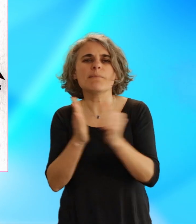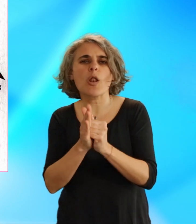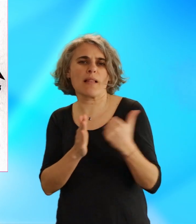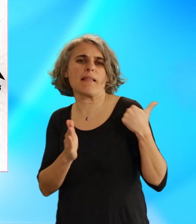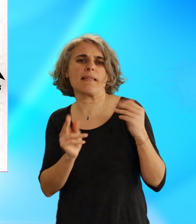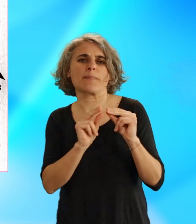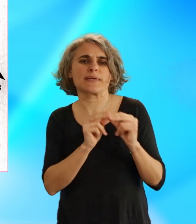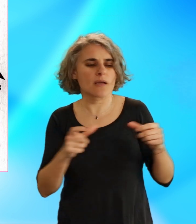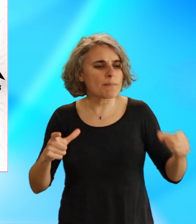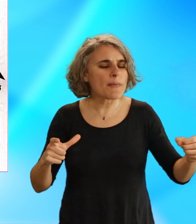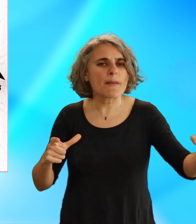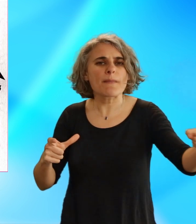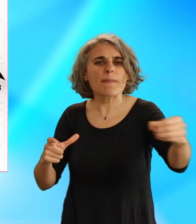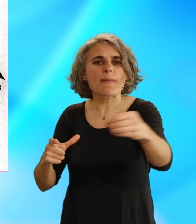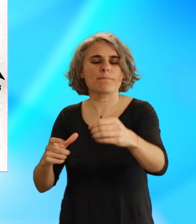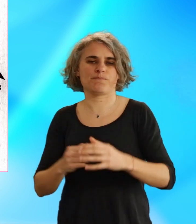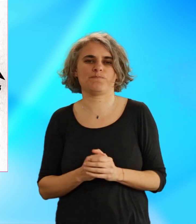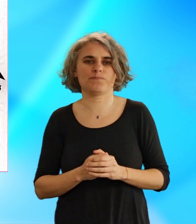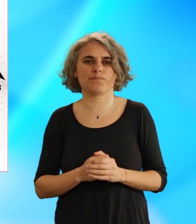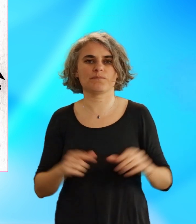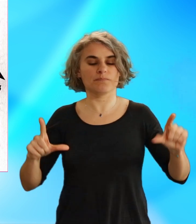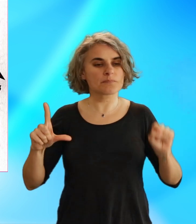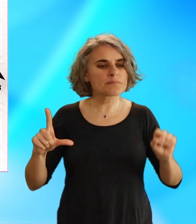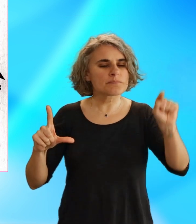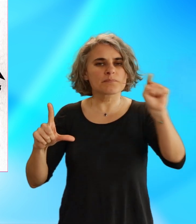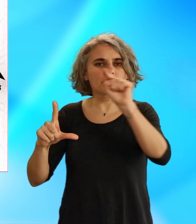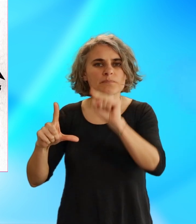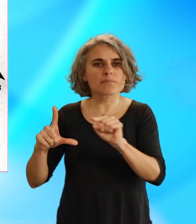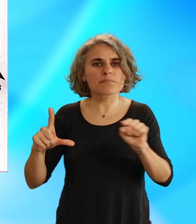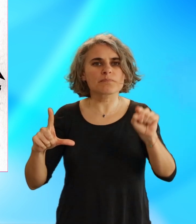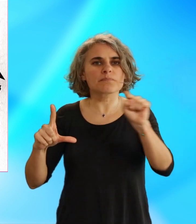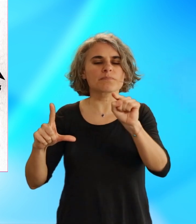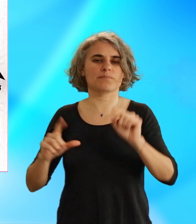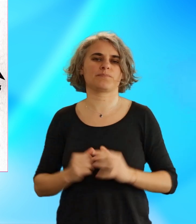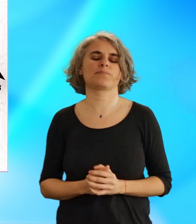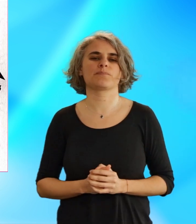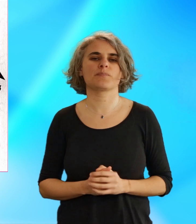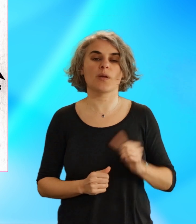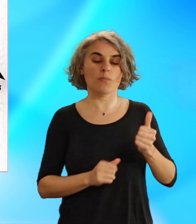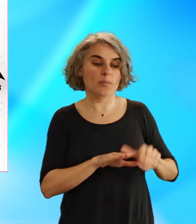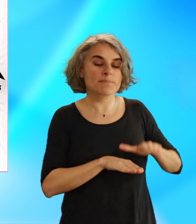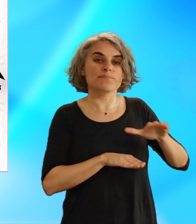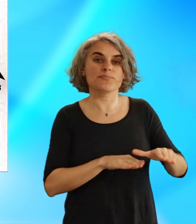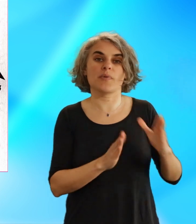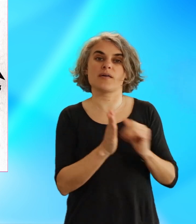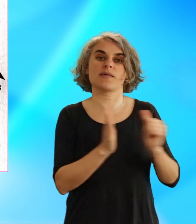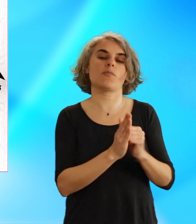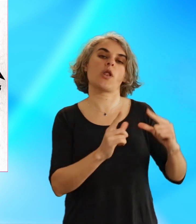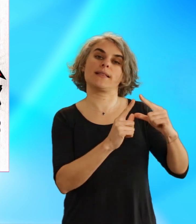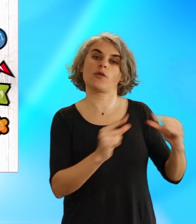correspondant à l'une des 8 catégories précédemment décrites. Une ligne de guidage suit le parcours du départ à l'arrivée. La première